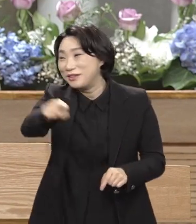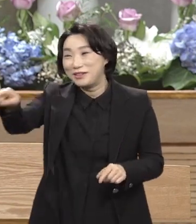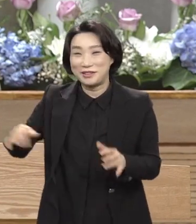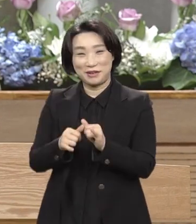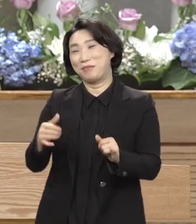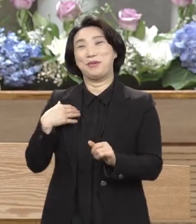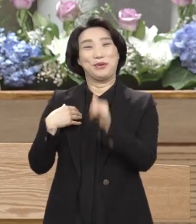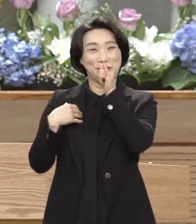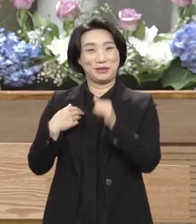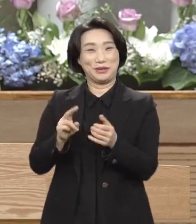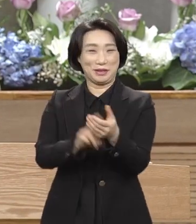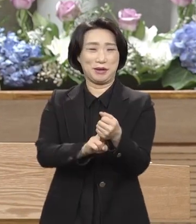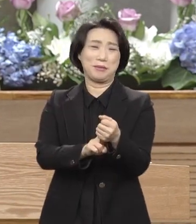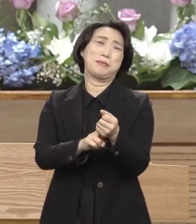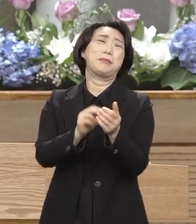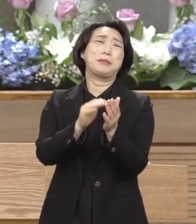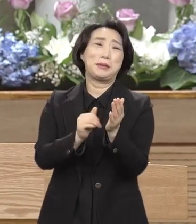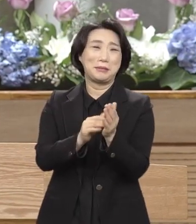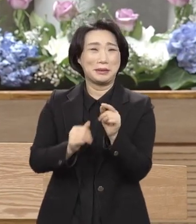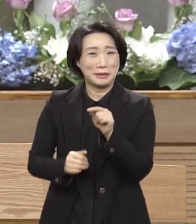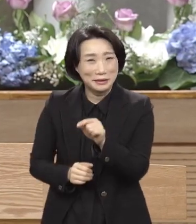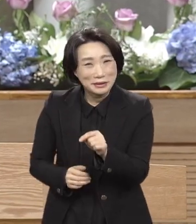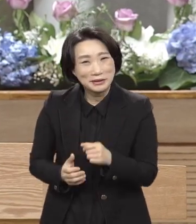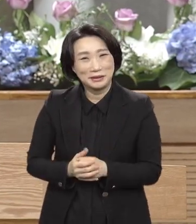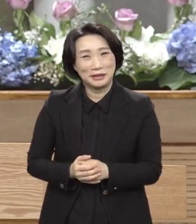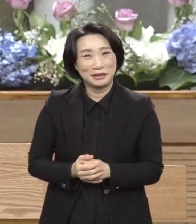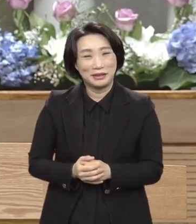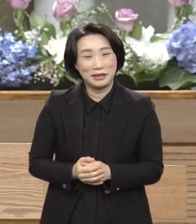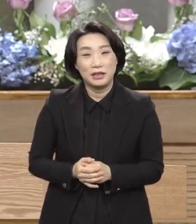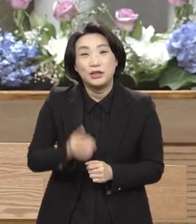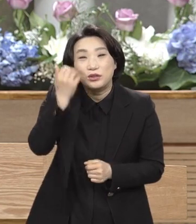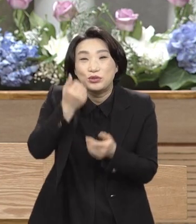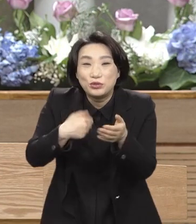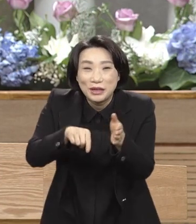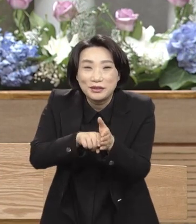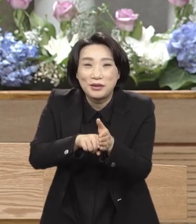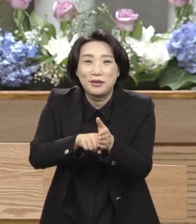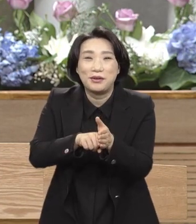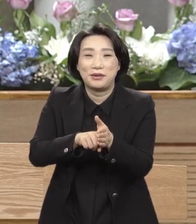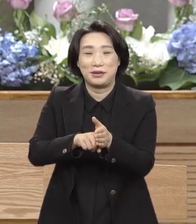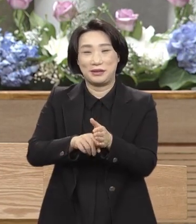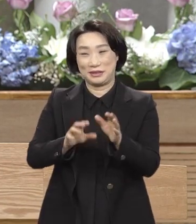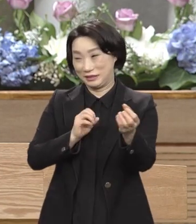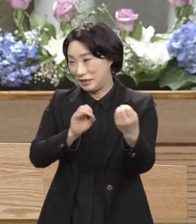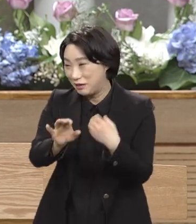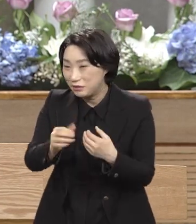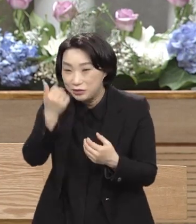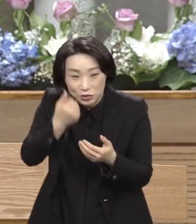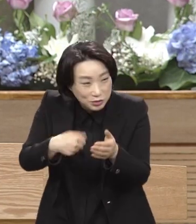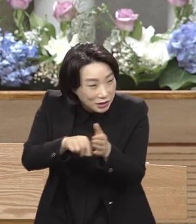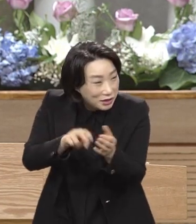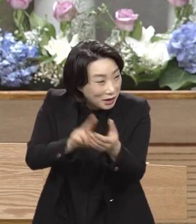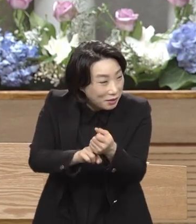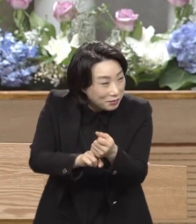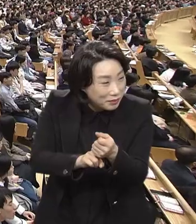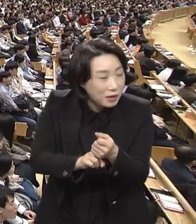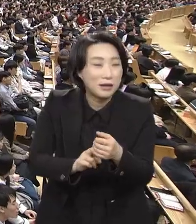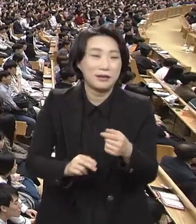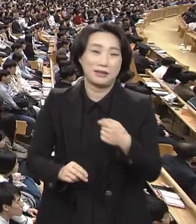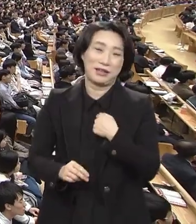감추어진 비밀이다 이 말이에요. 누구를 위해서. 시의장 누구를 위해서. 내